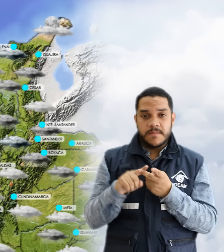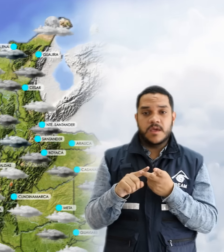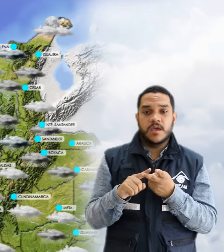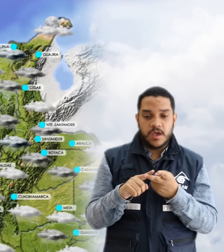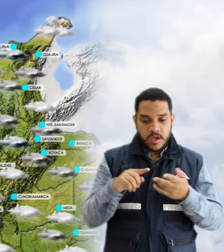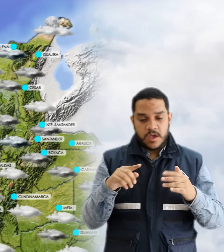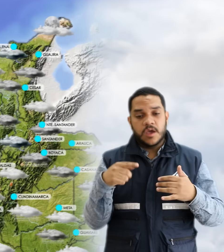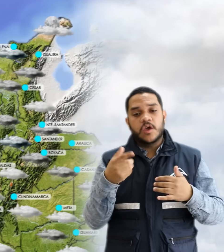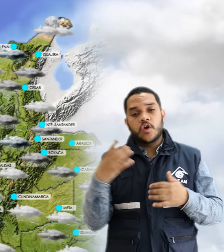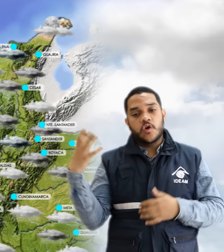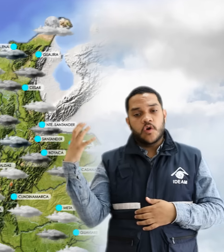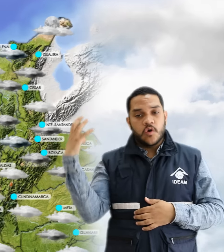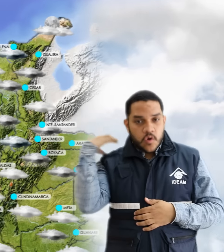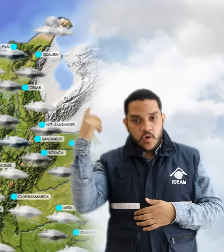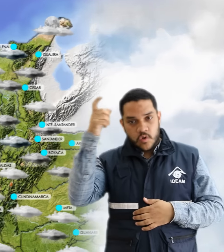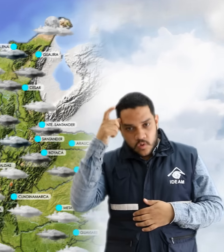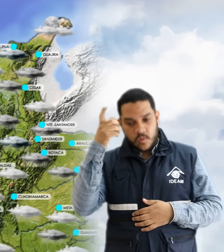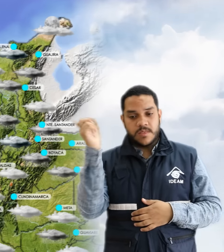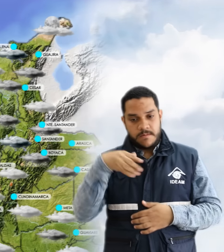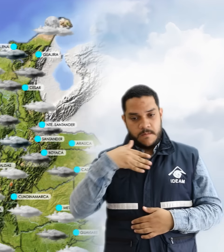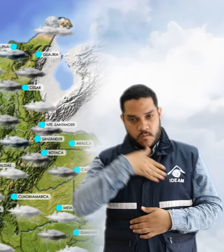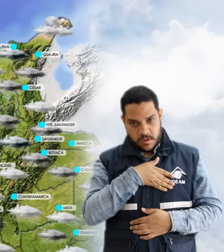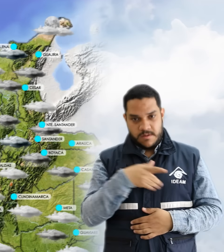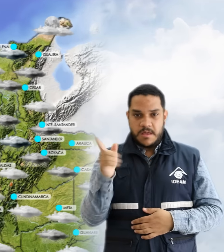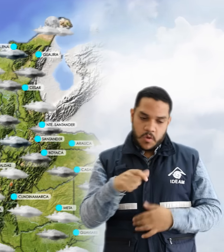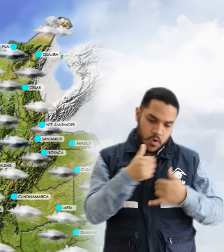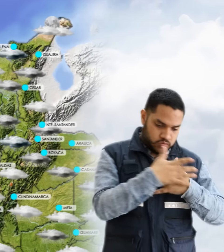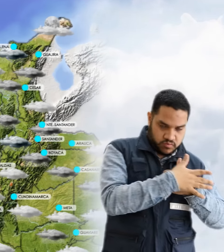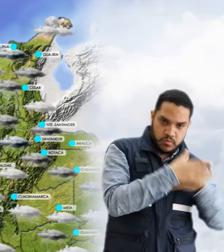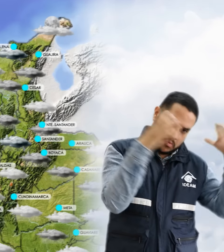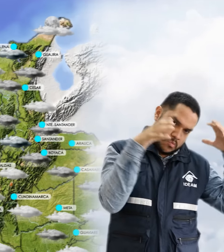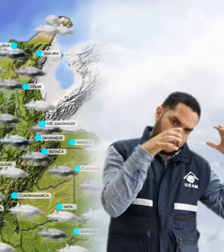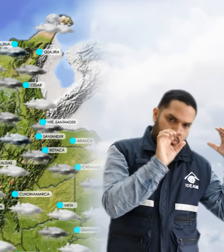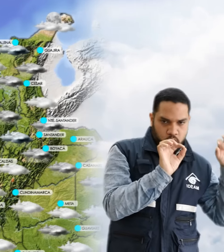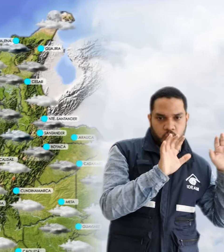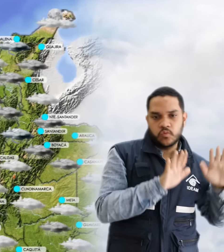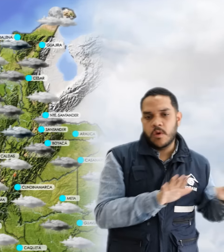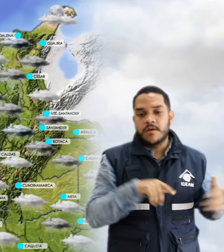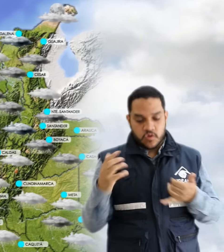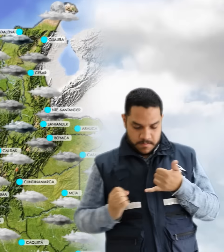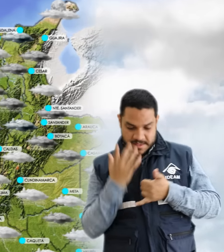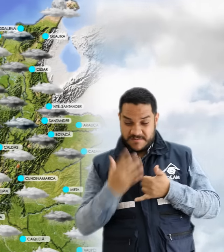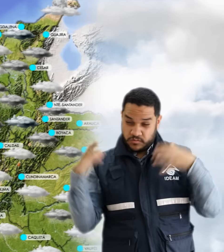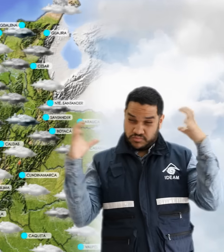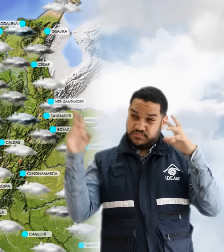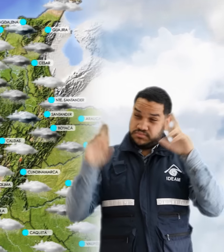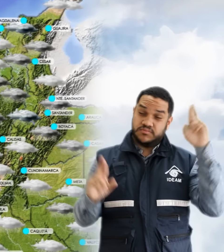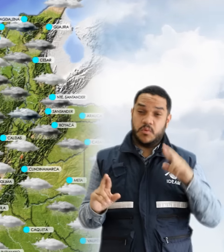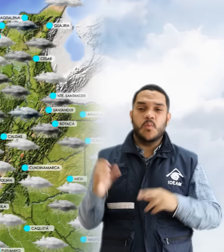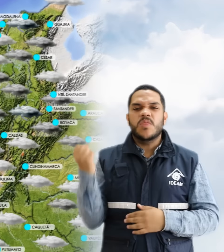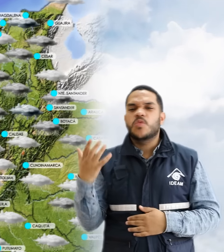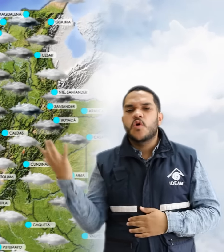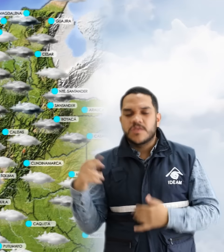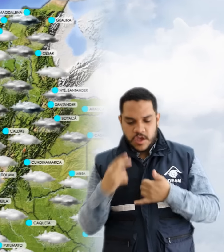sur de Córdoba y Bolívar y lluvias menos fuertes en el resto de la región. En la región Pacífica lluvias intensas con tormentas eléctricas sobre el